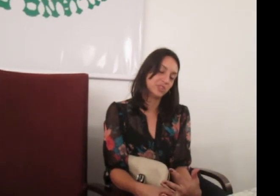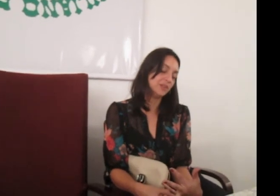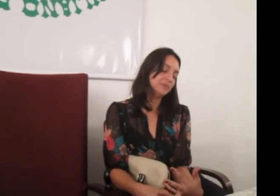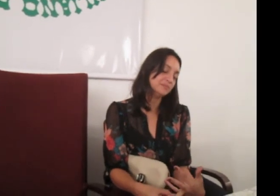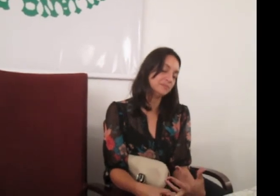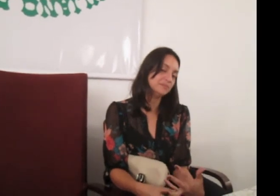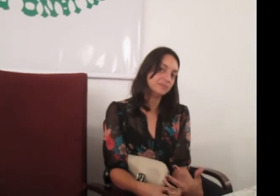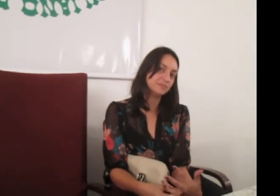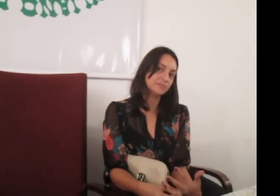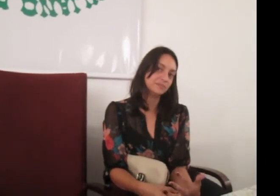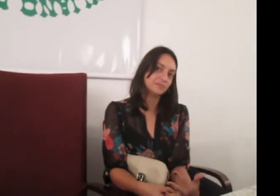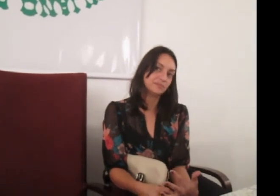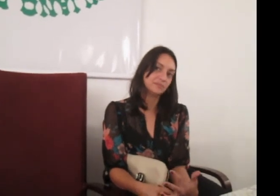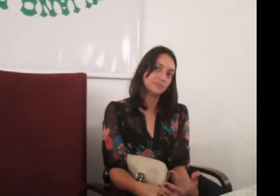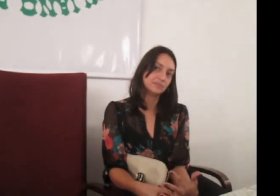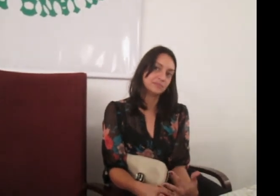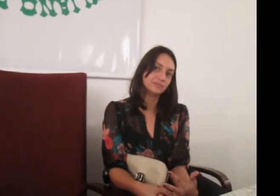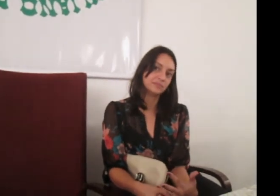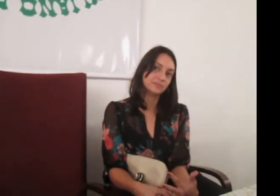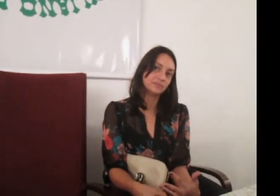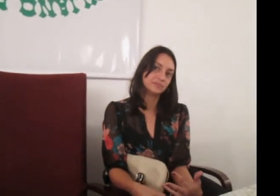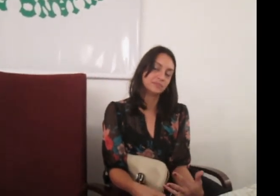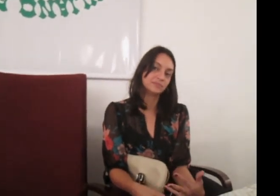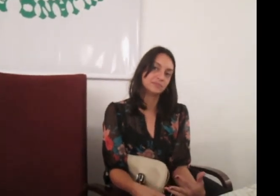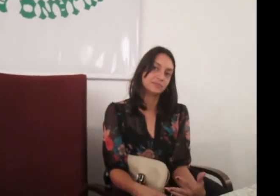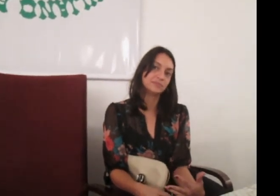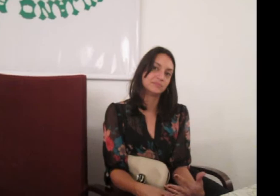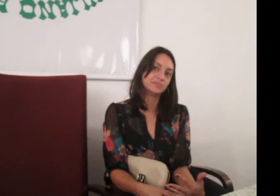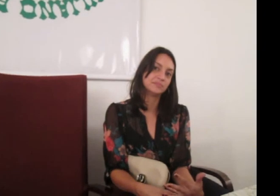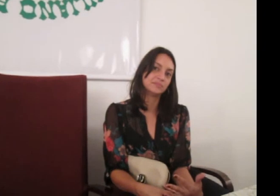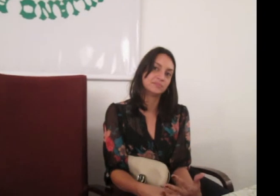coclear, que é auditivo, né?